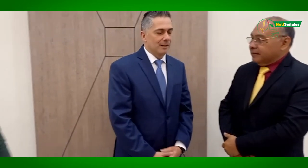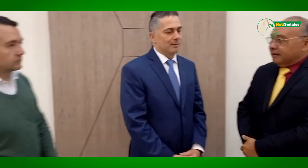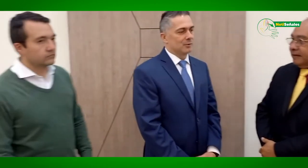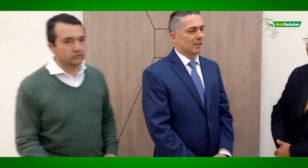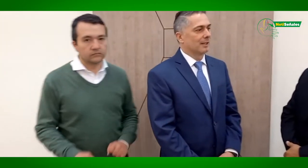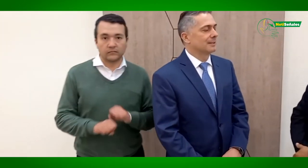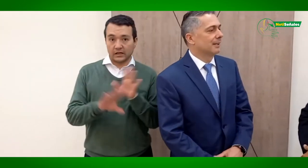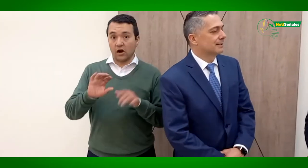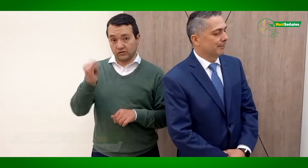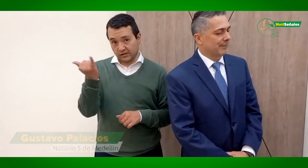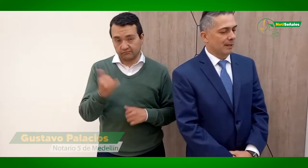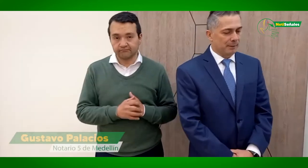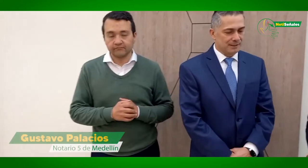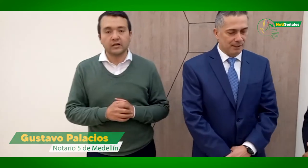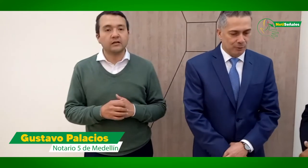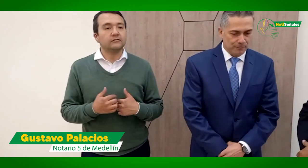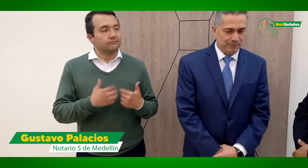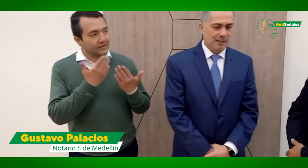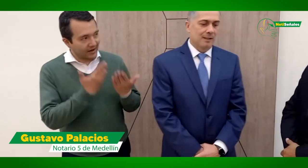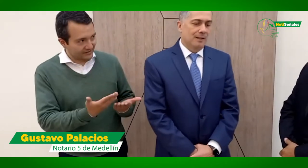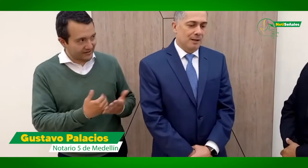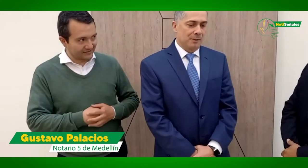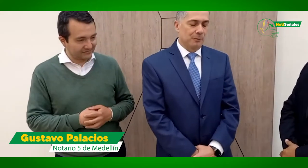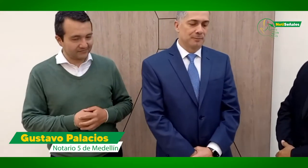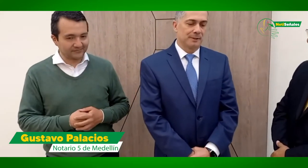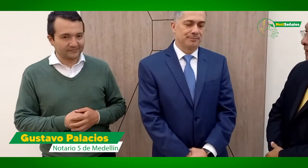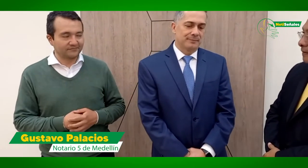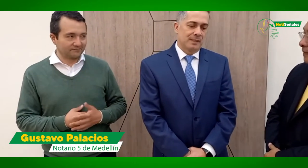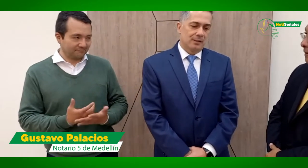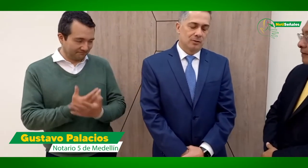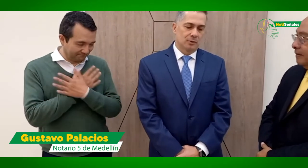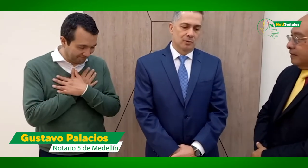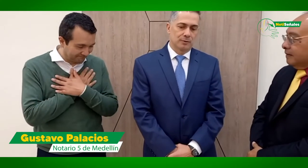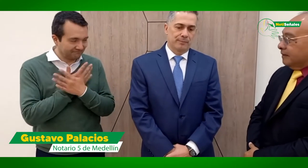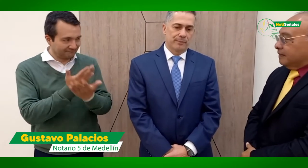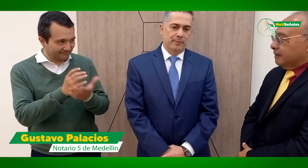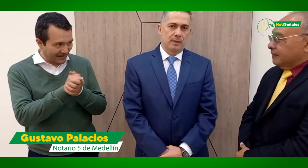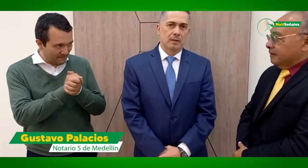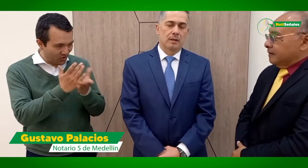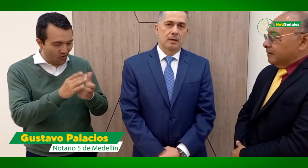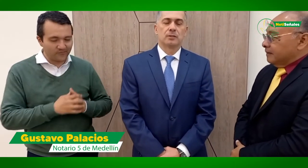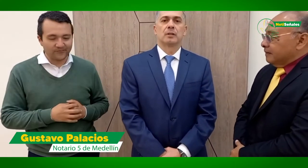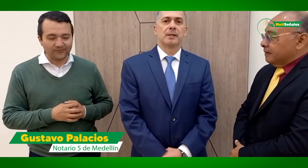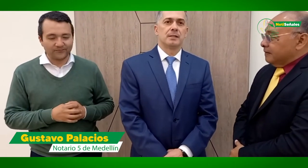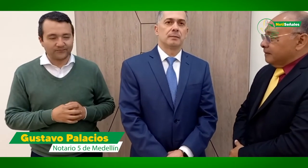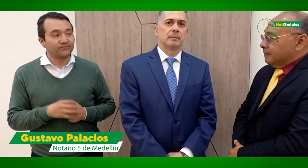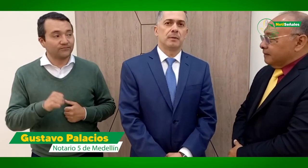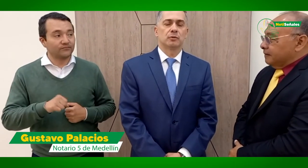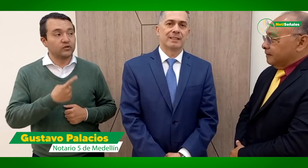Muchas gracias, apreciado, mi hombre. Nosotros en la ciudad de Medellín vivimos una